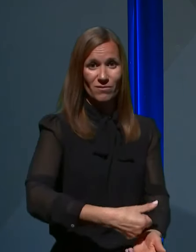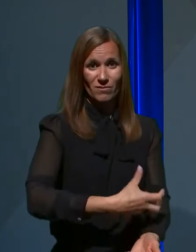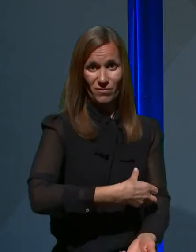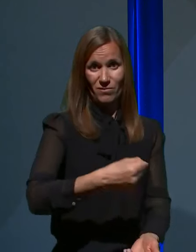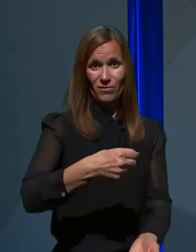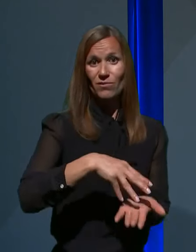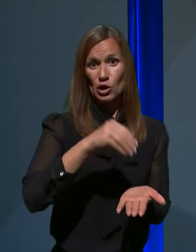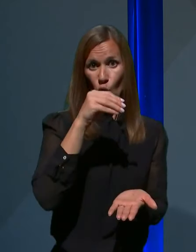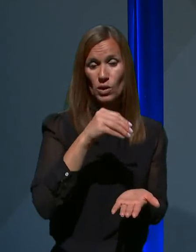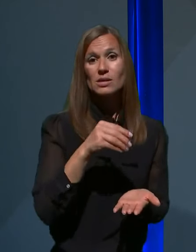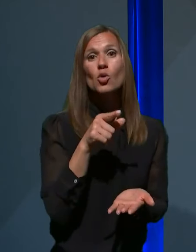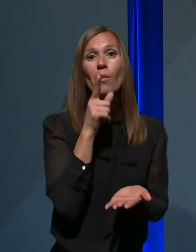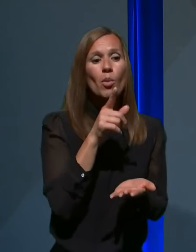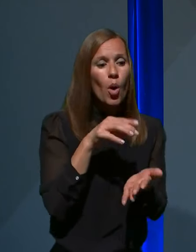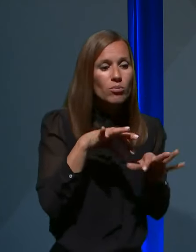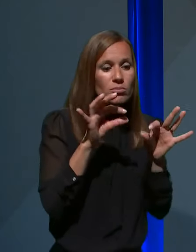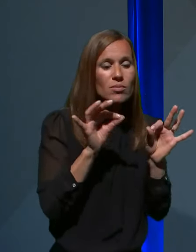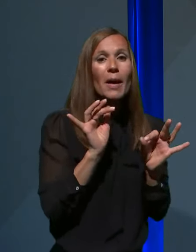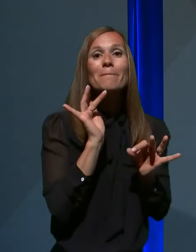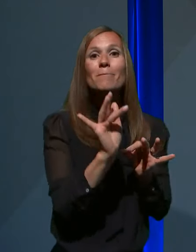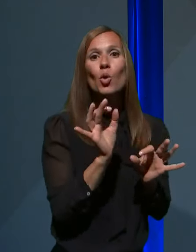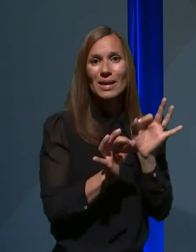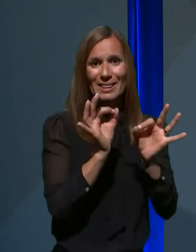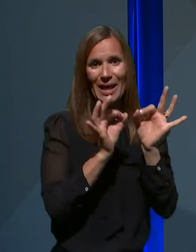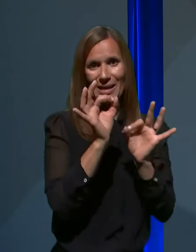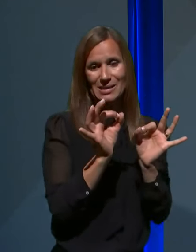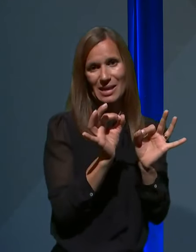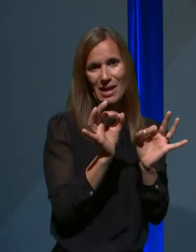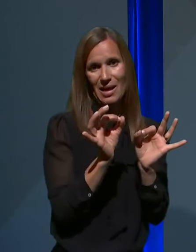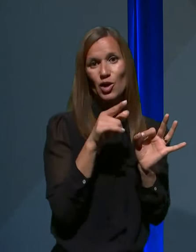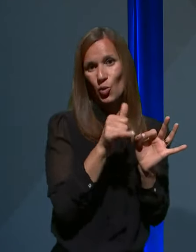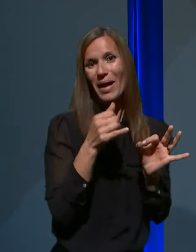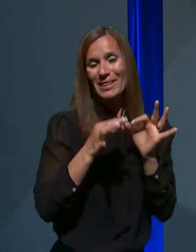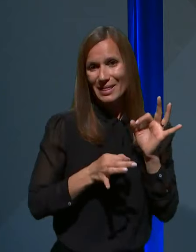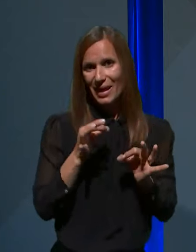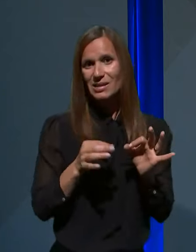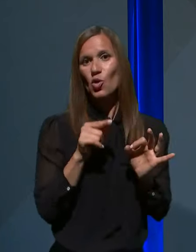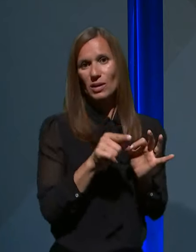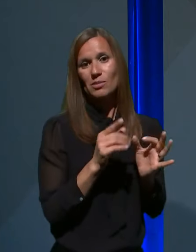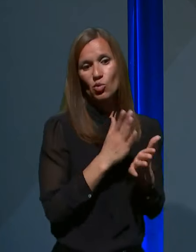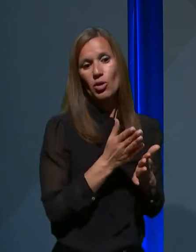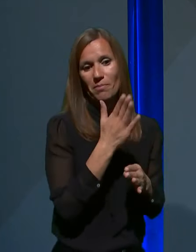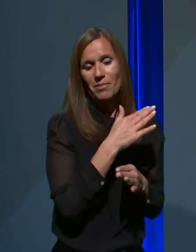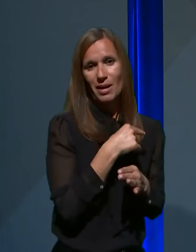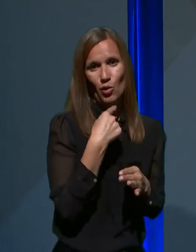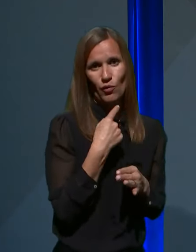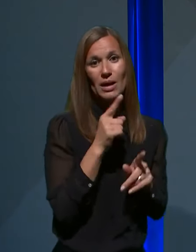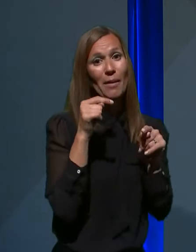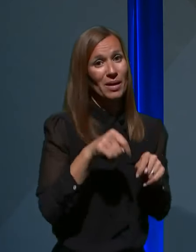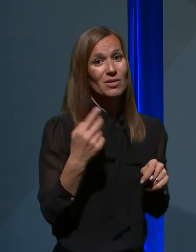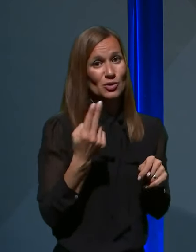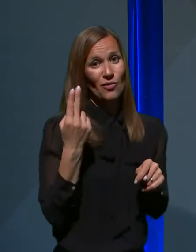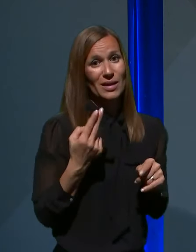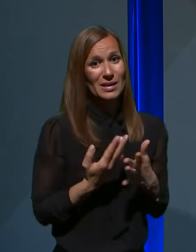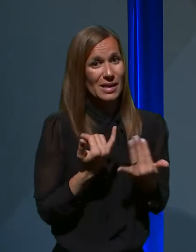bomo dokazali proti telesa. Se pravi, to je serološki test, o katerem bilo že govora, vendar jih v Sloveniji zaenkrat